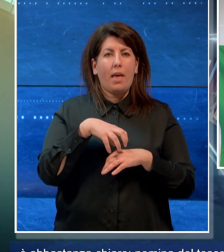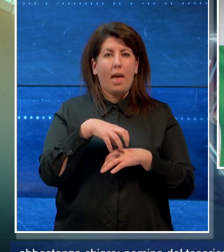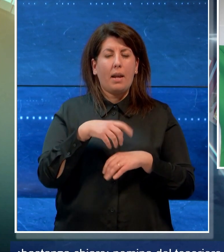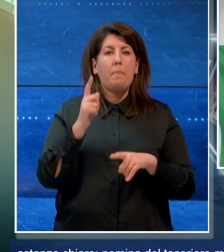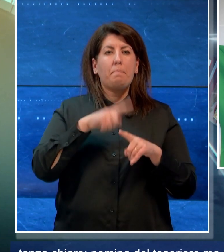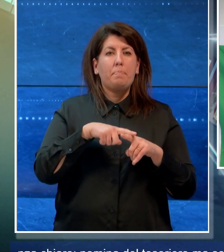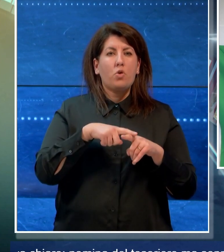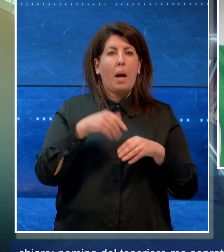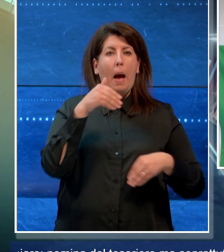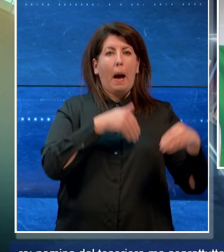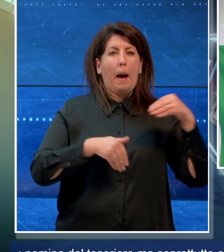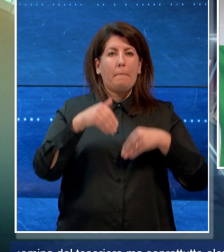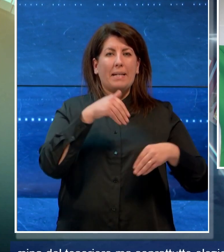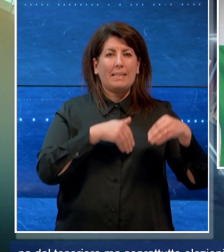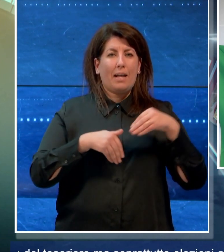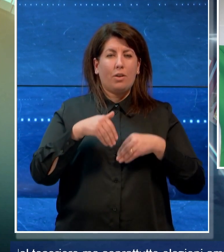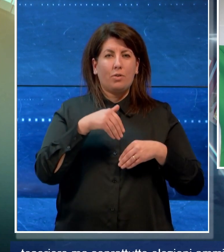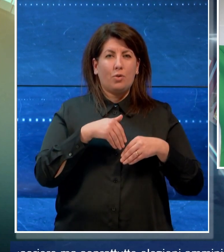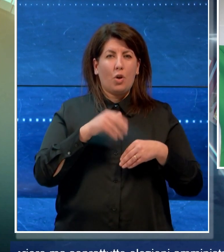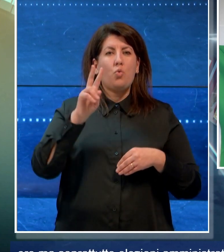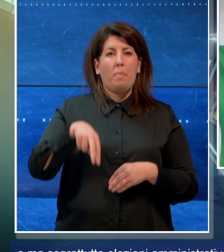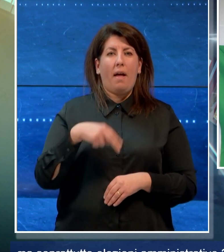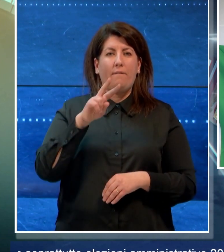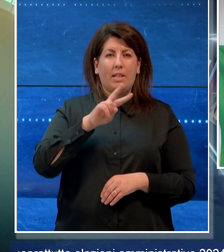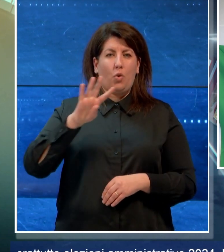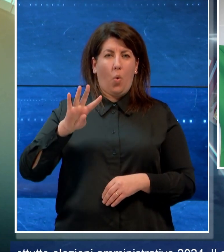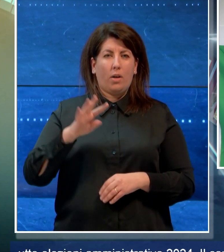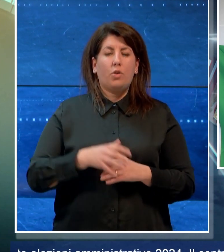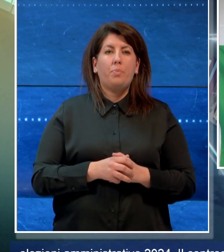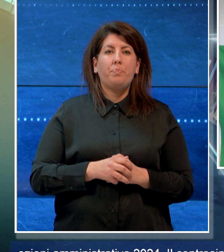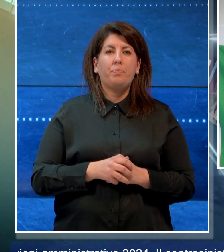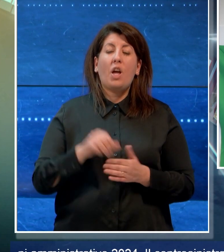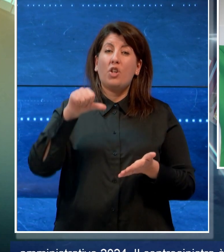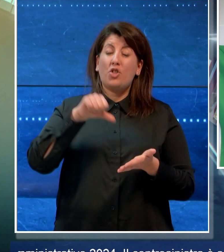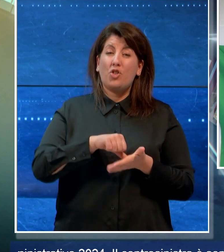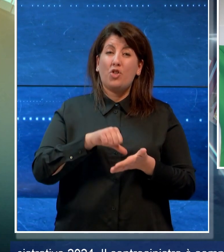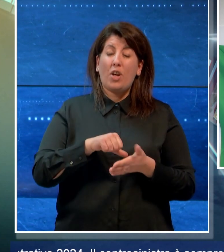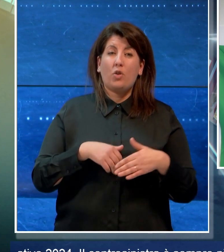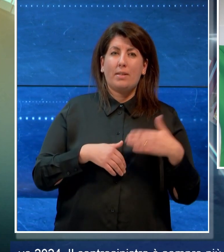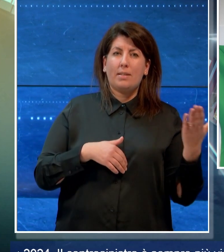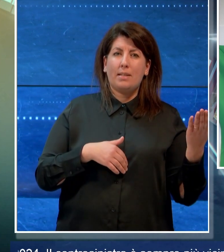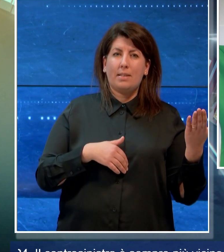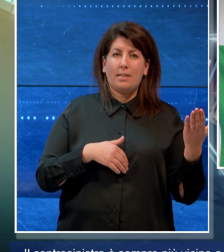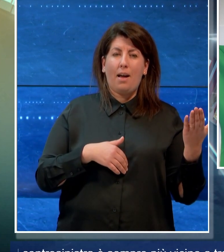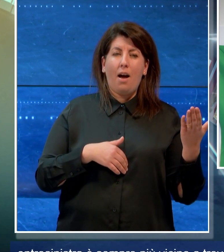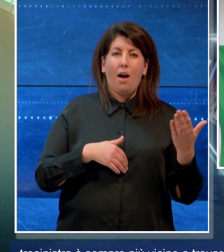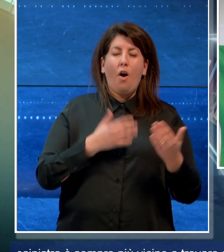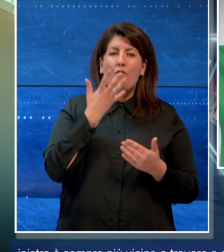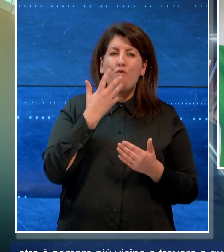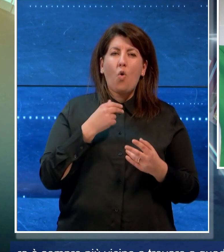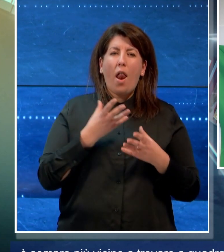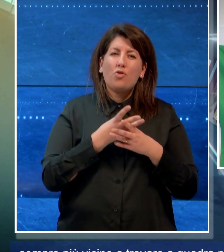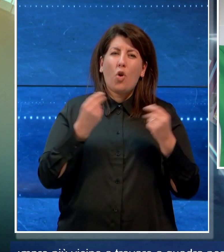amministrative 2024. Il centro-sinistra è sempre più vicino a trovare la